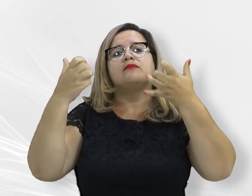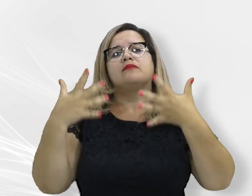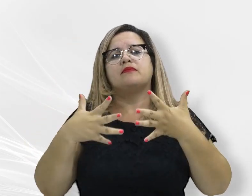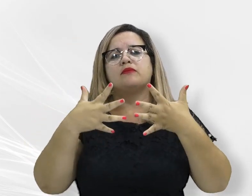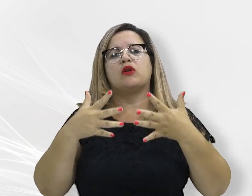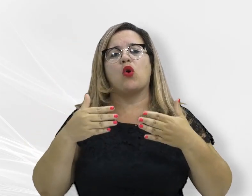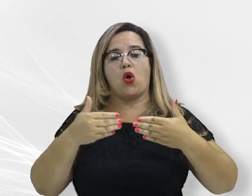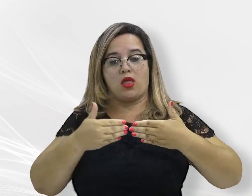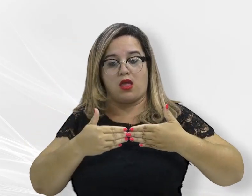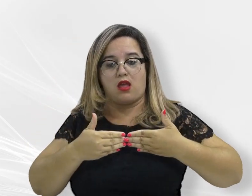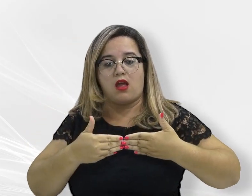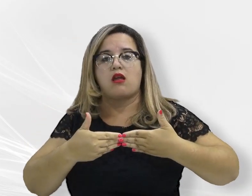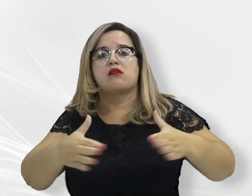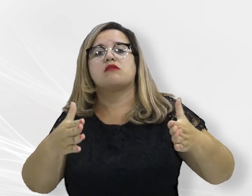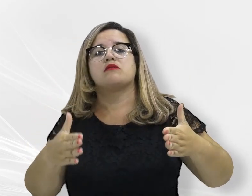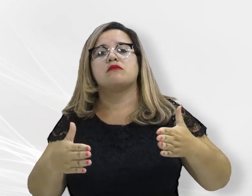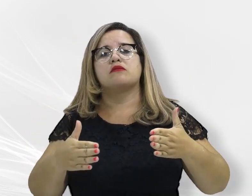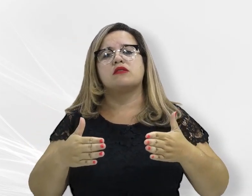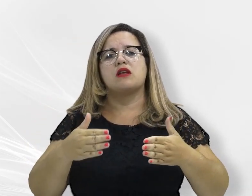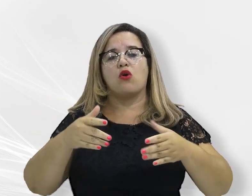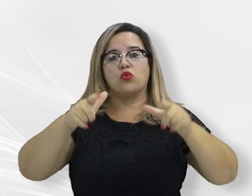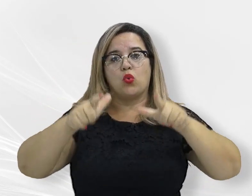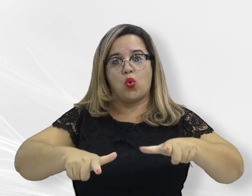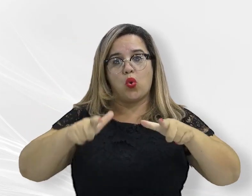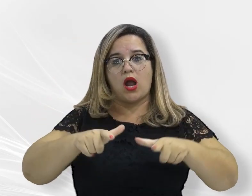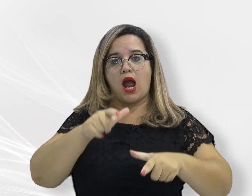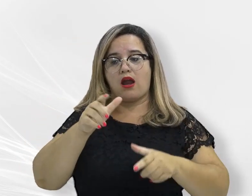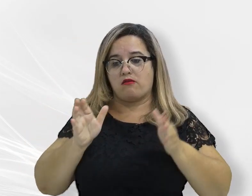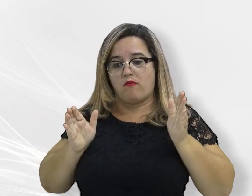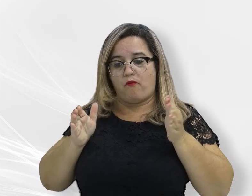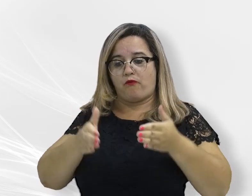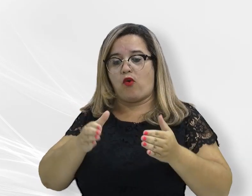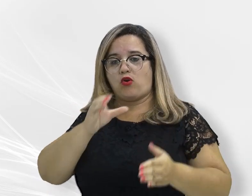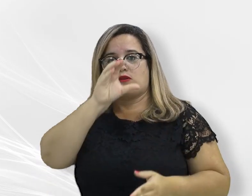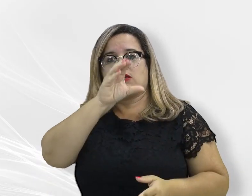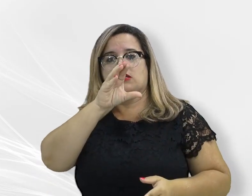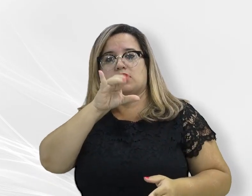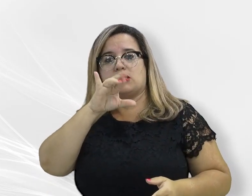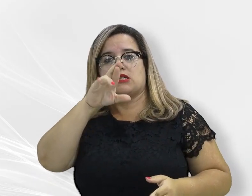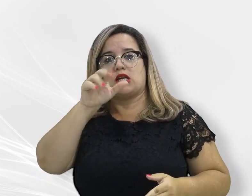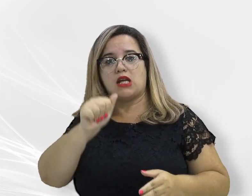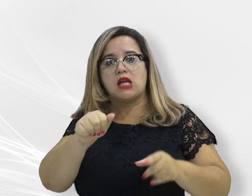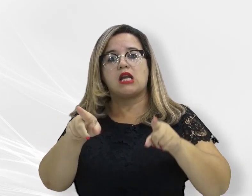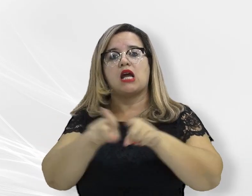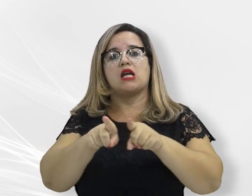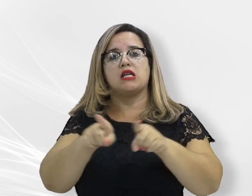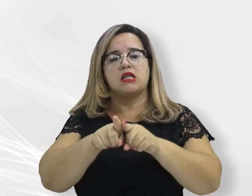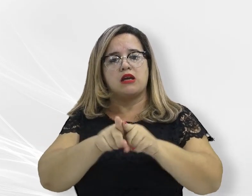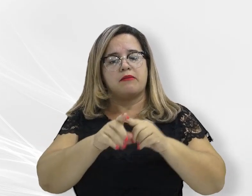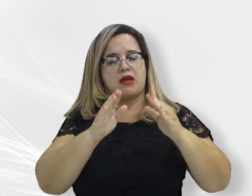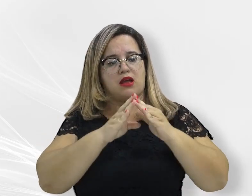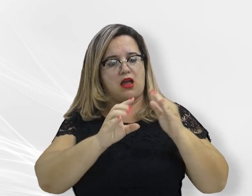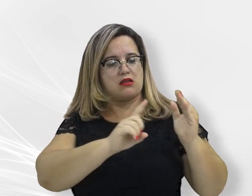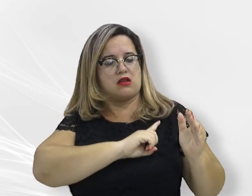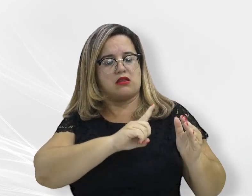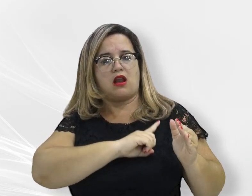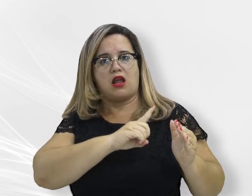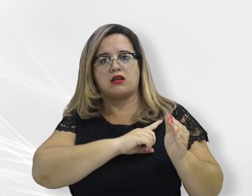na inauguração do novo espaço destinado ao CIRA e à Delegacia Especializada em Crimes Fazendários e contra a Administração Pública.